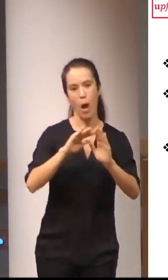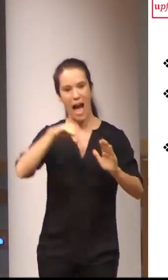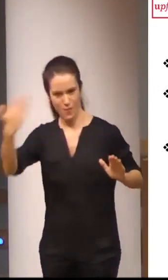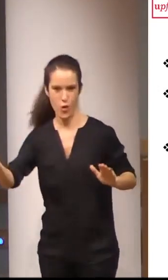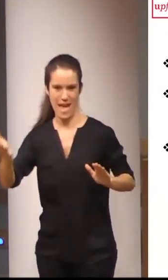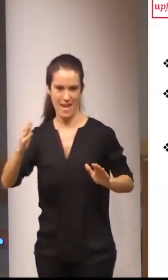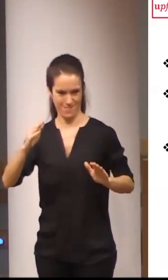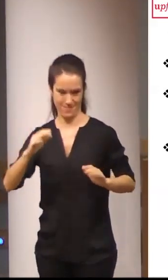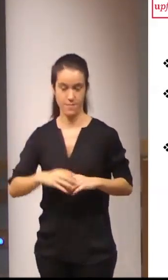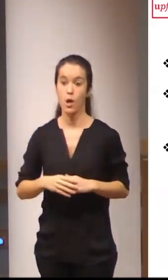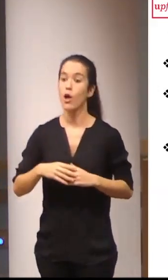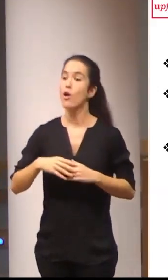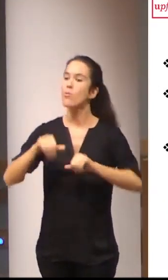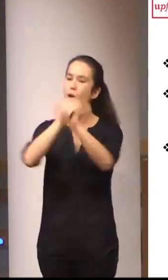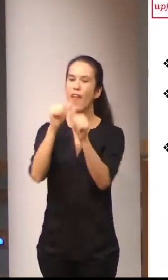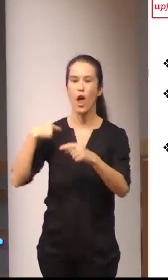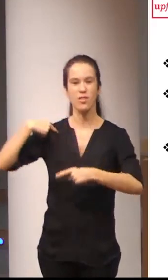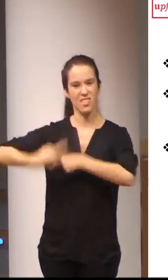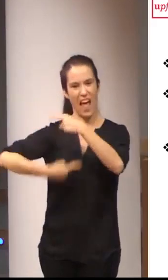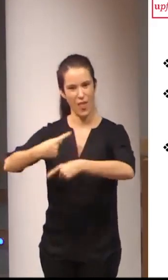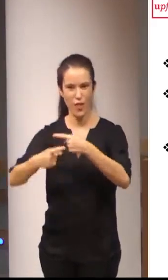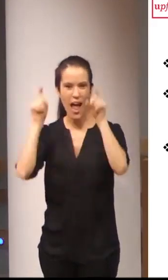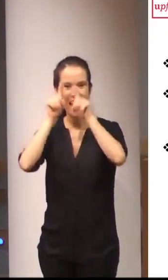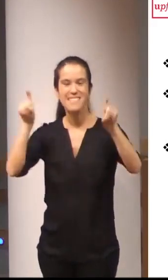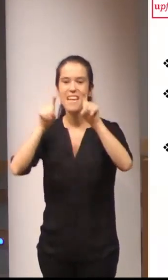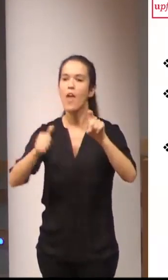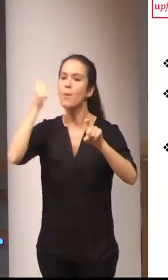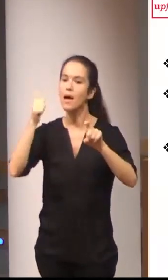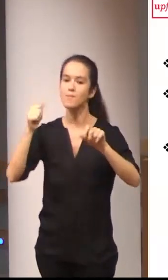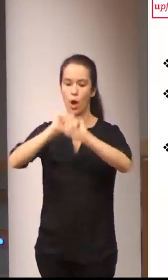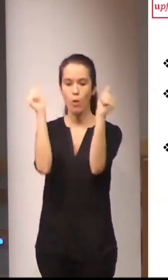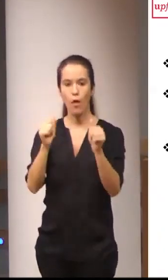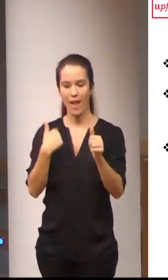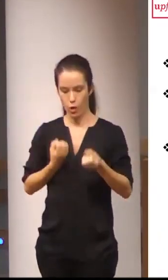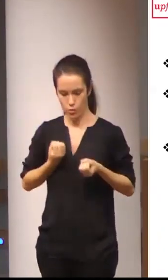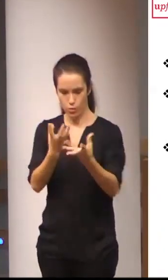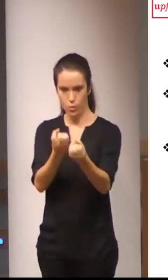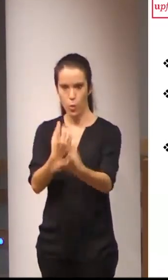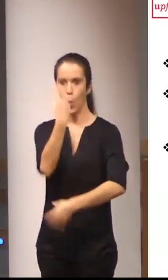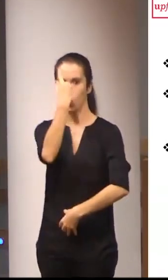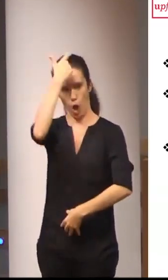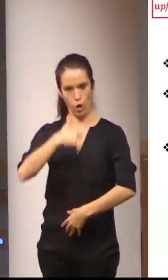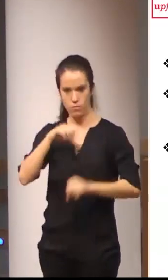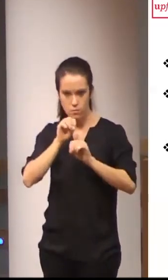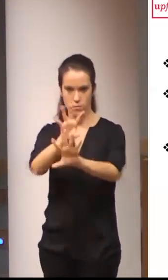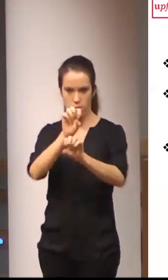tradicionales de enseñanza se basan en un modelo de transmisión unidireccional en el que o docente é o